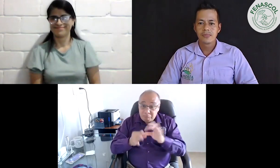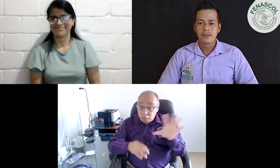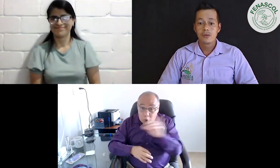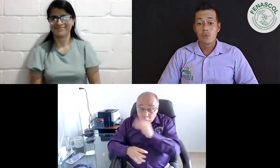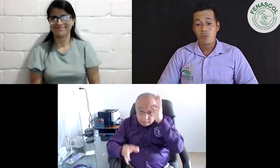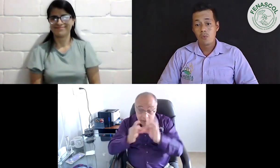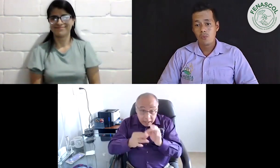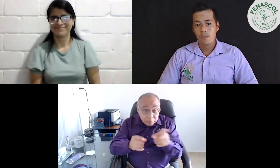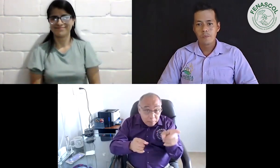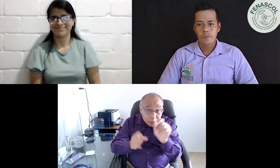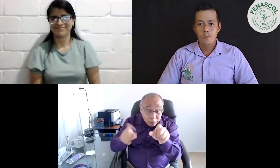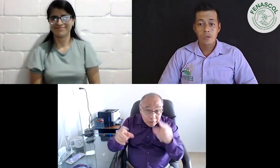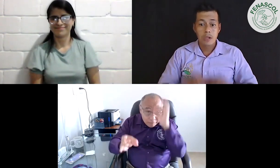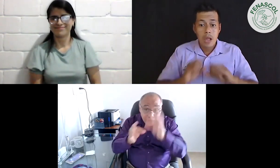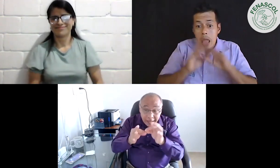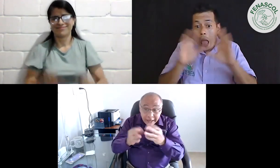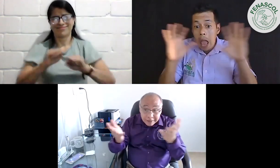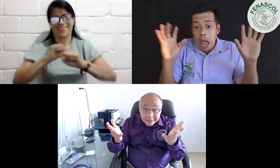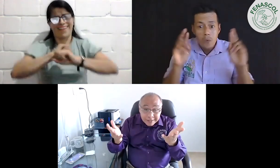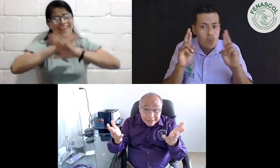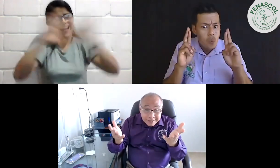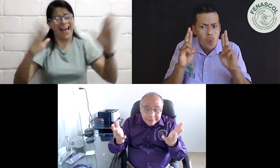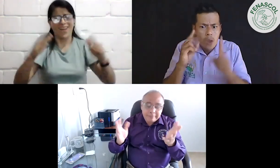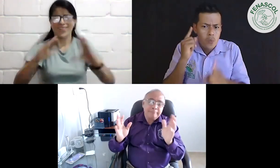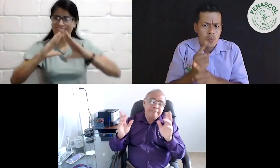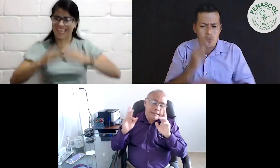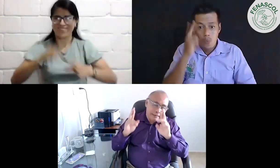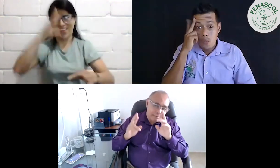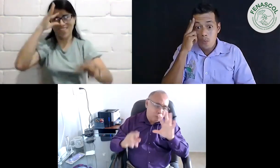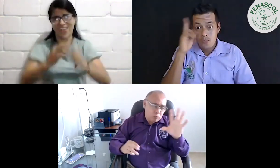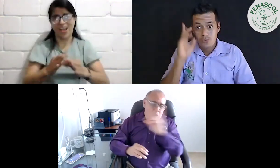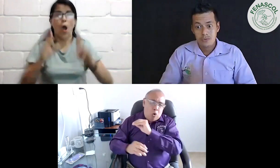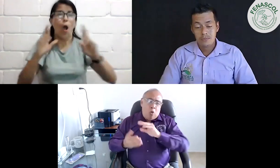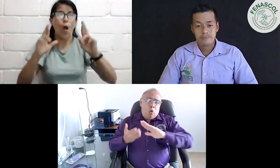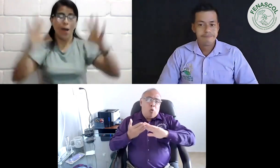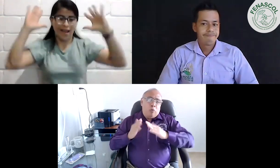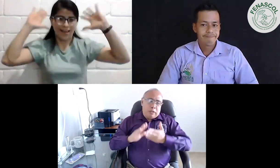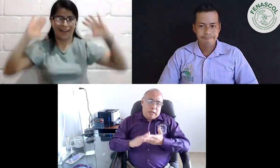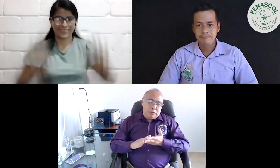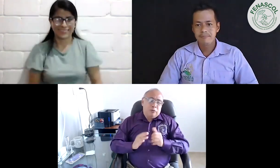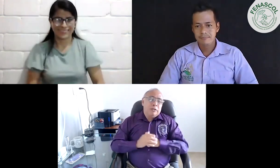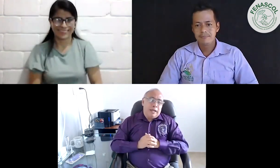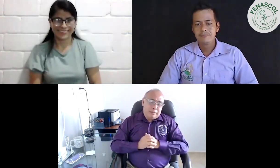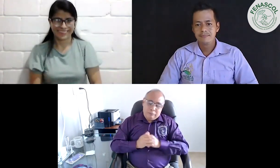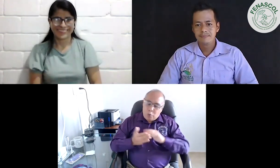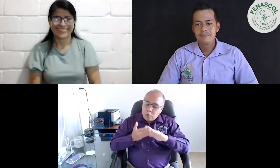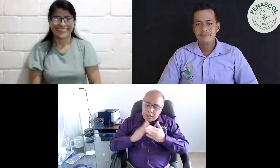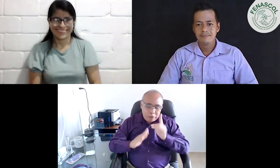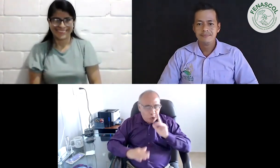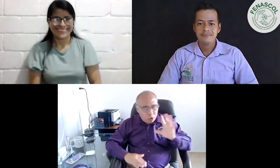fe y confianza para que ocurra? No sé, ¿ustedes tienen fe de que se va a llevar a cabo? Claro que sí, ojalá lo logremos para el mes de diciembre.